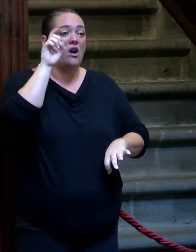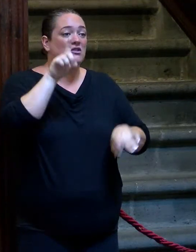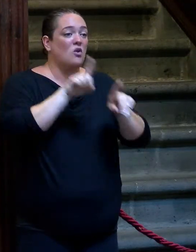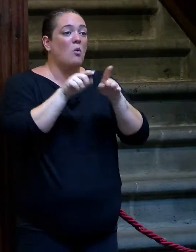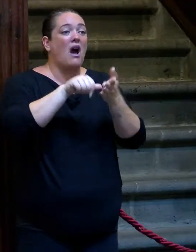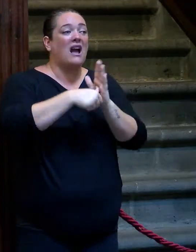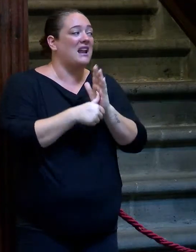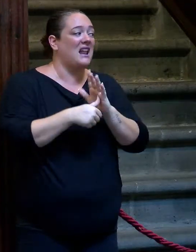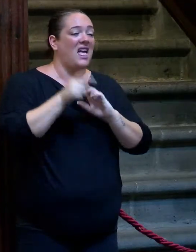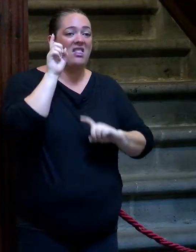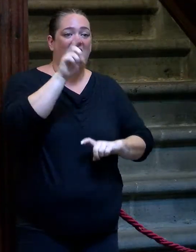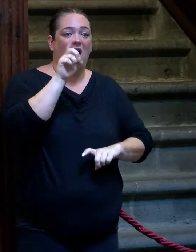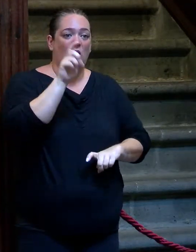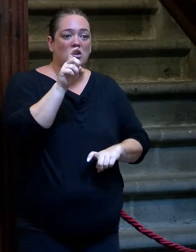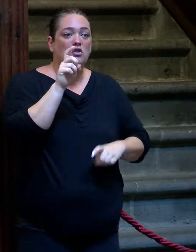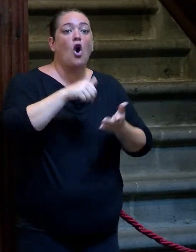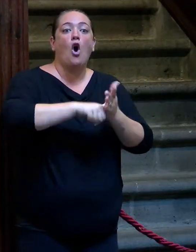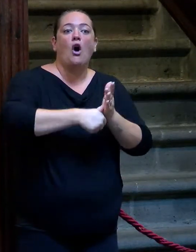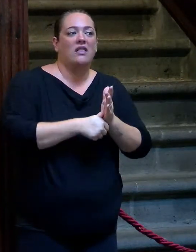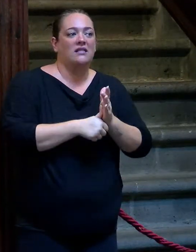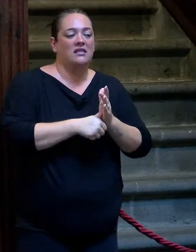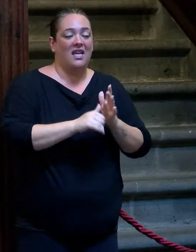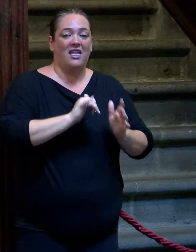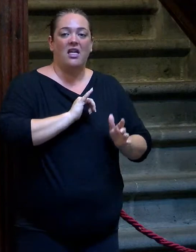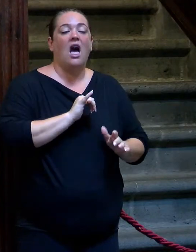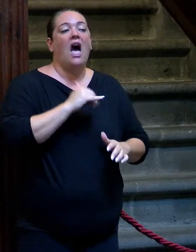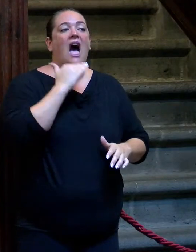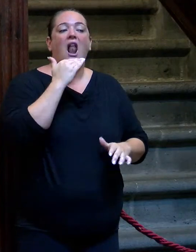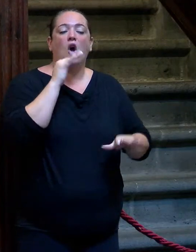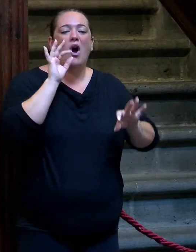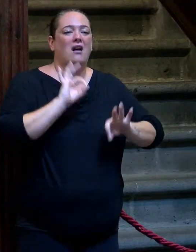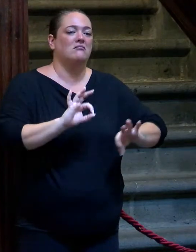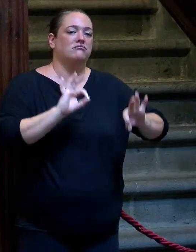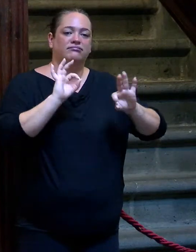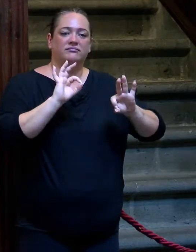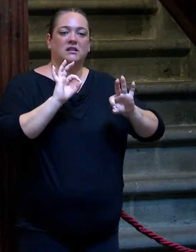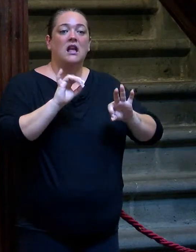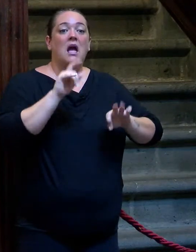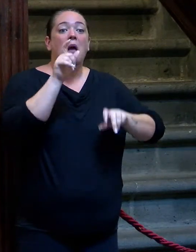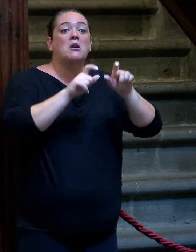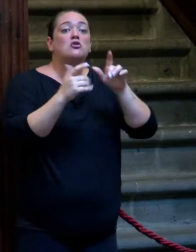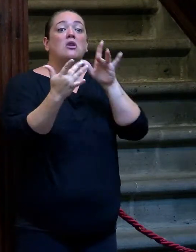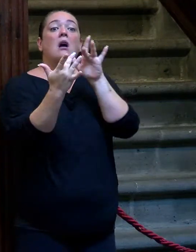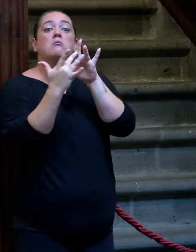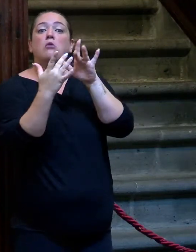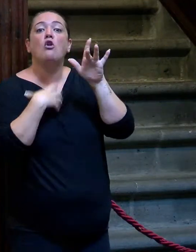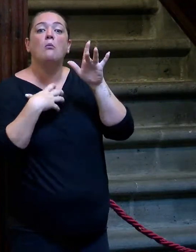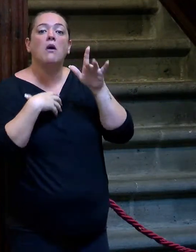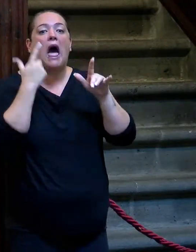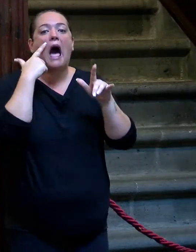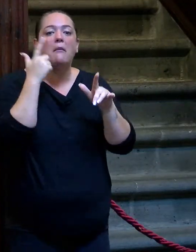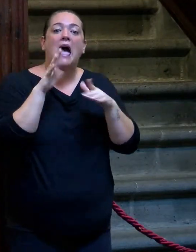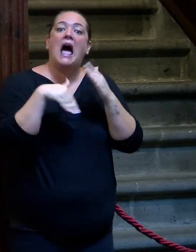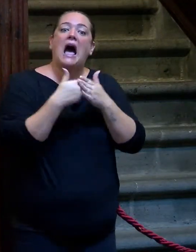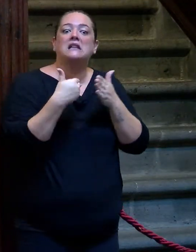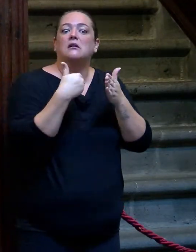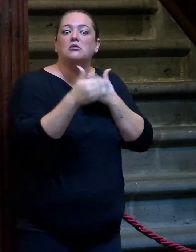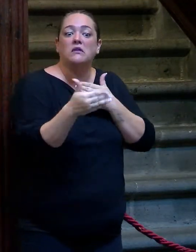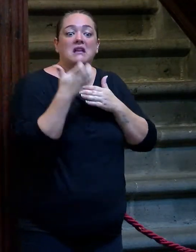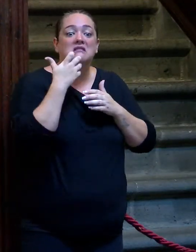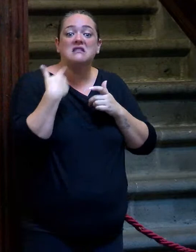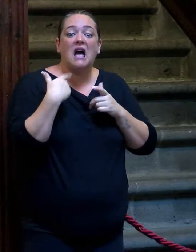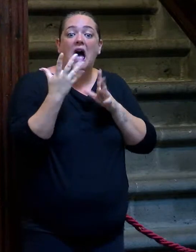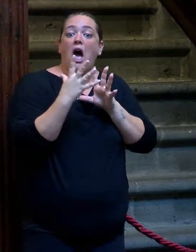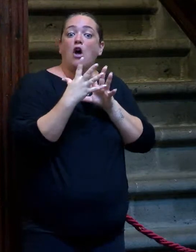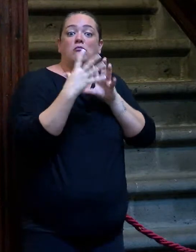conducir o como el carnet de identidad. Algo esencial. Y con alguien no te entiendes. Bueno, pues vamos a ver hasta dónde te entiendes y cuando no te entiendas, pues